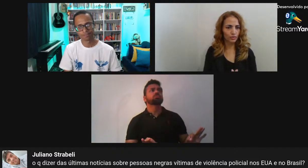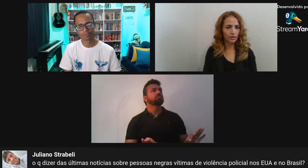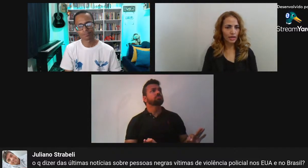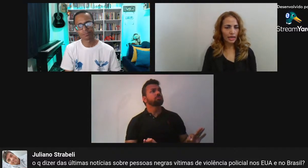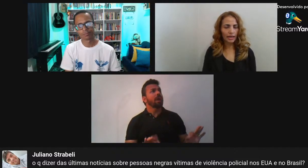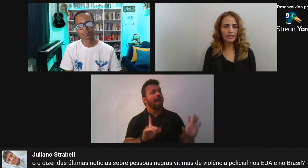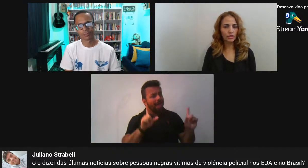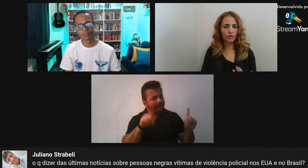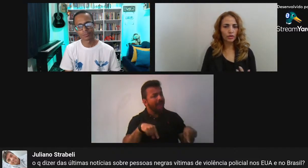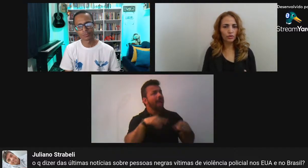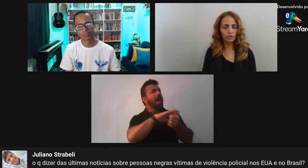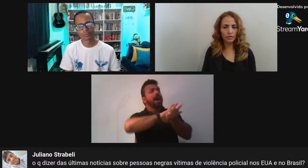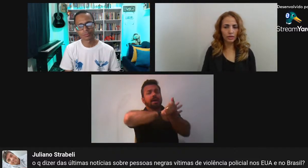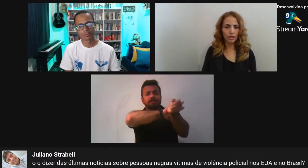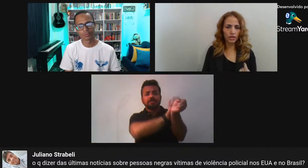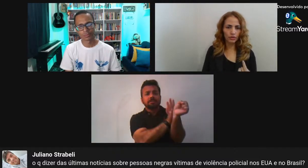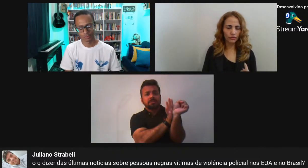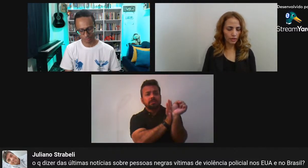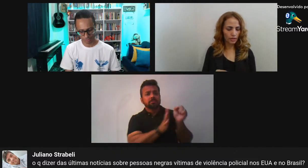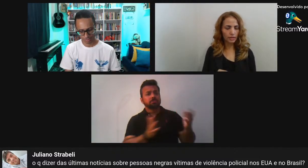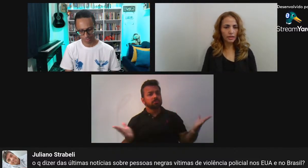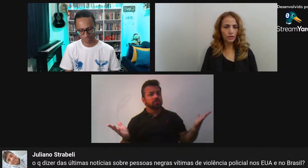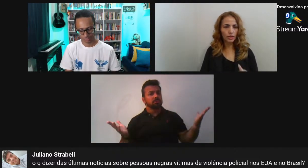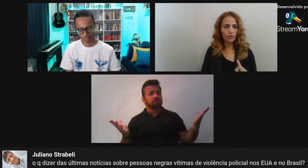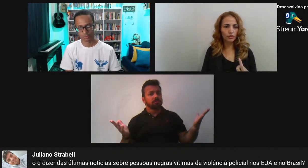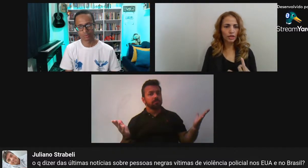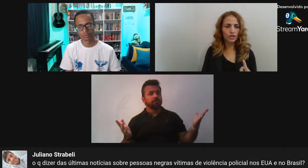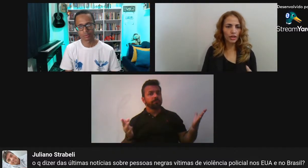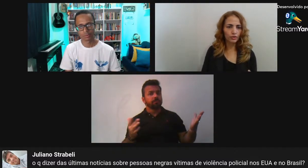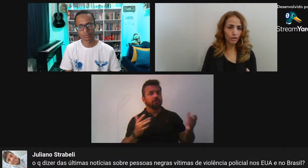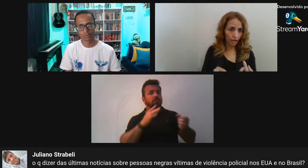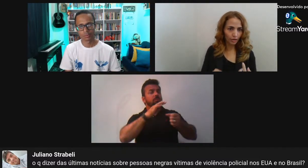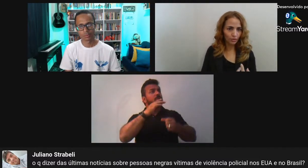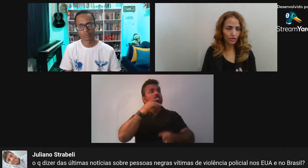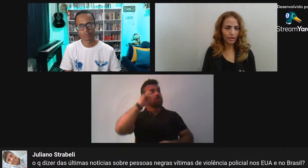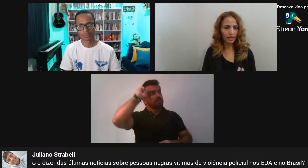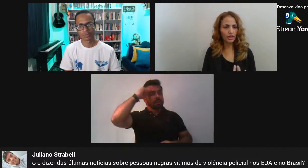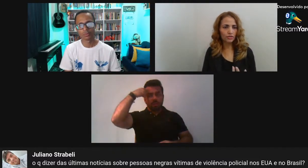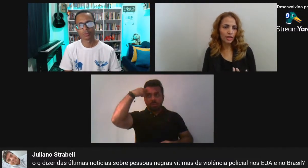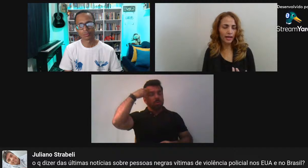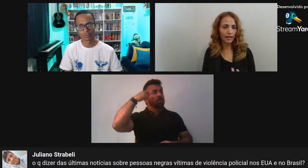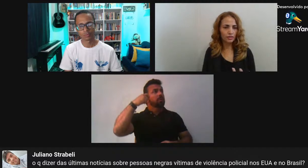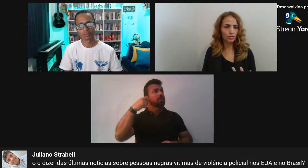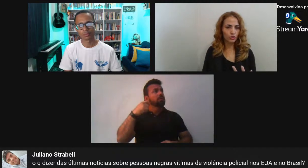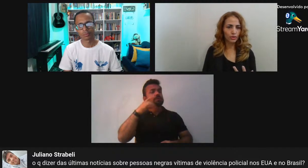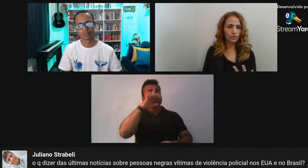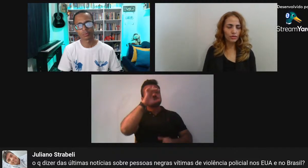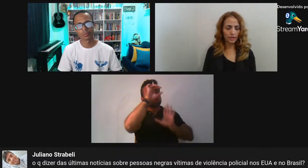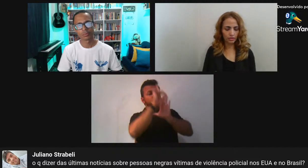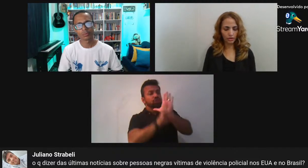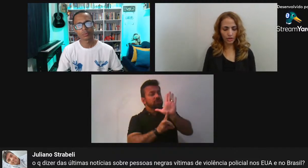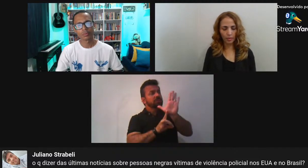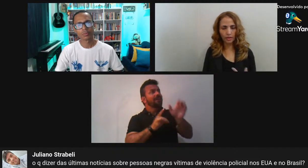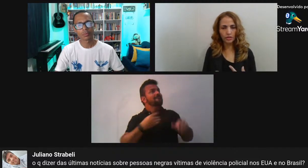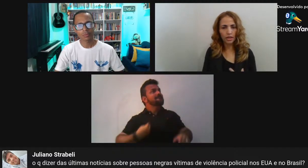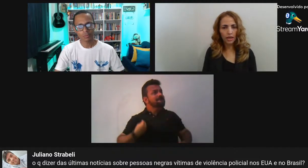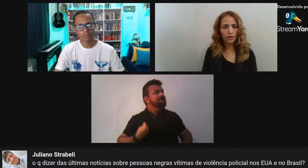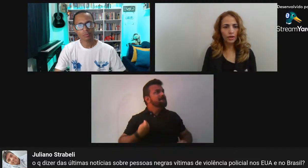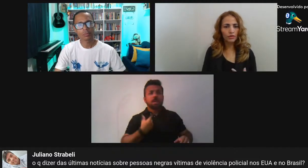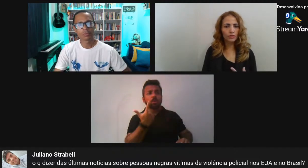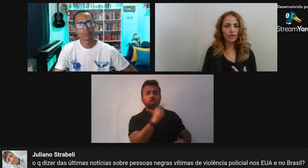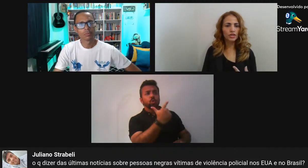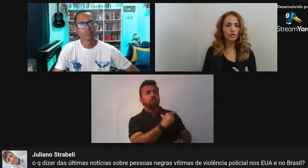racismo É assim O negro não tem direito A vida O negro não tem direito A direitos A direitos legais Constituídos Juridicamente